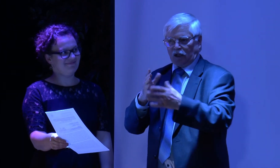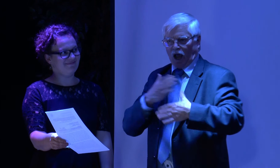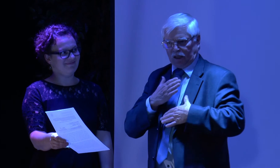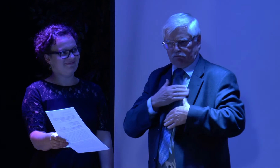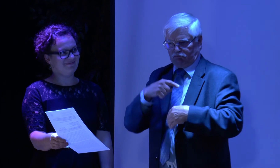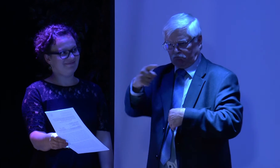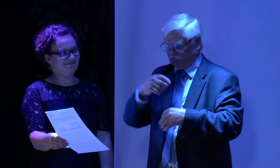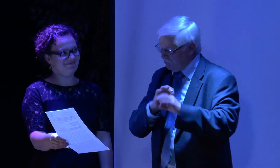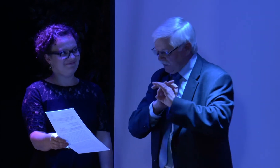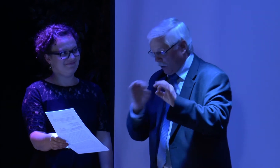einen sehr guten Kontakt gehabt.